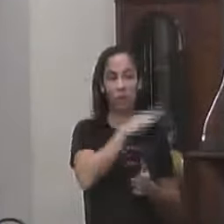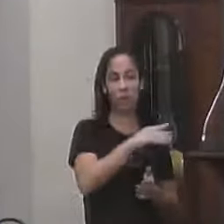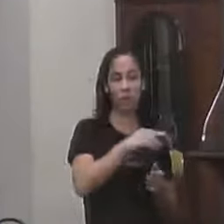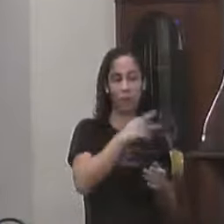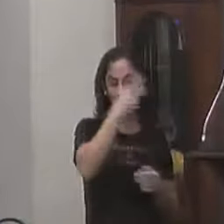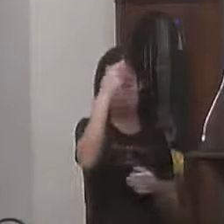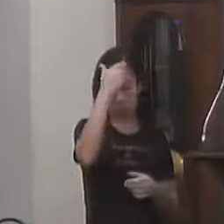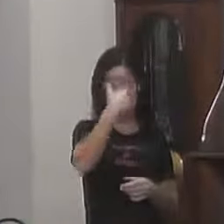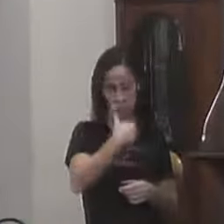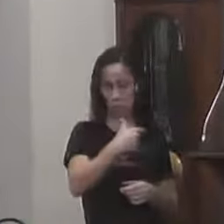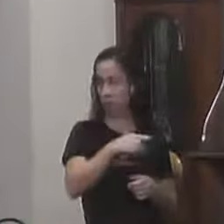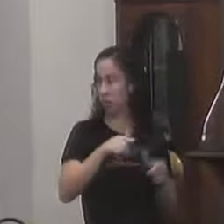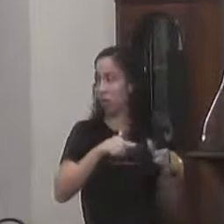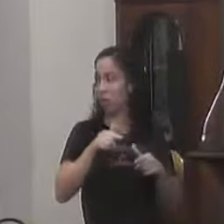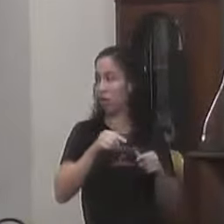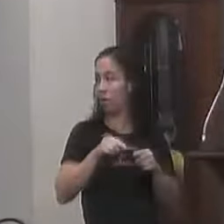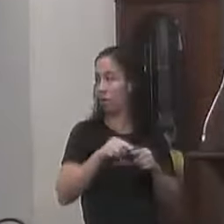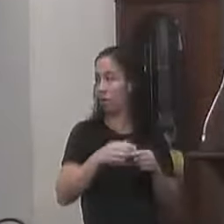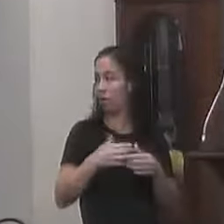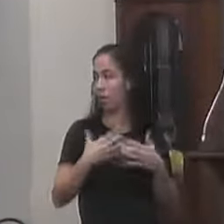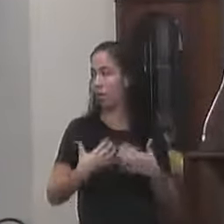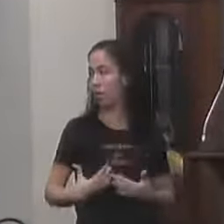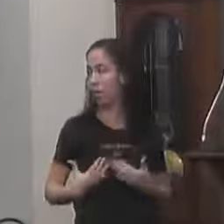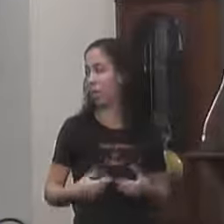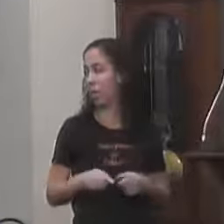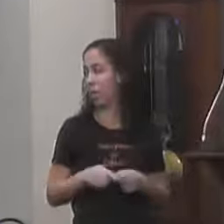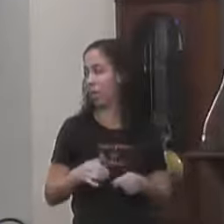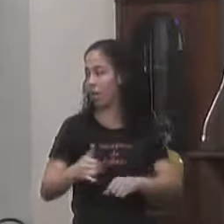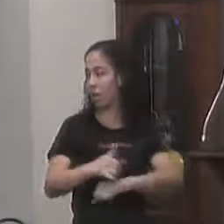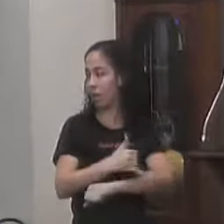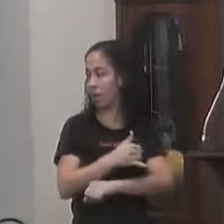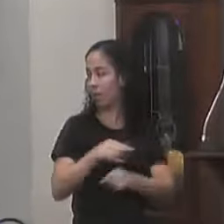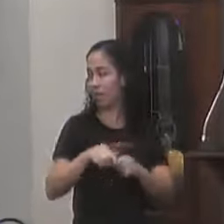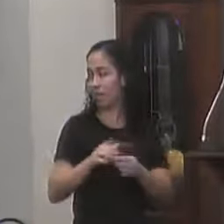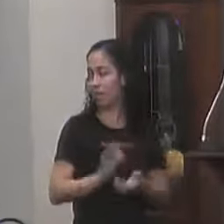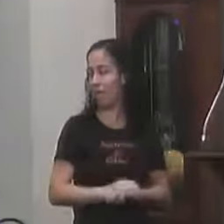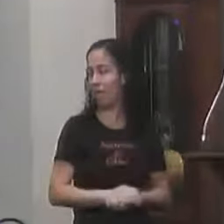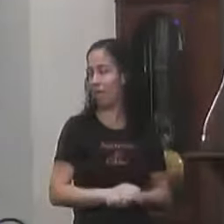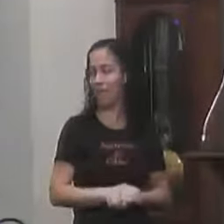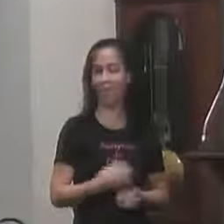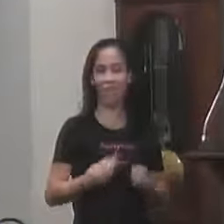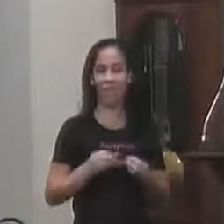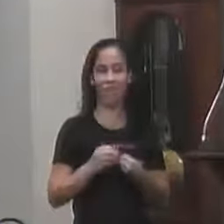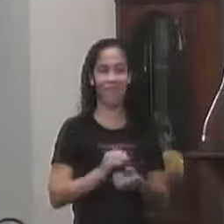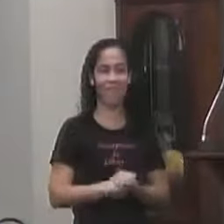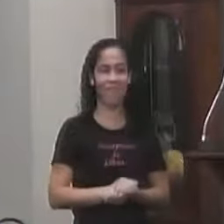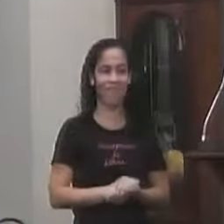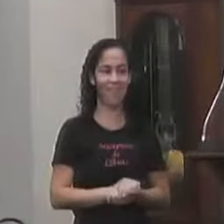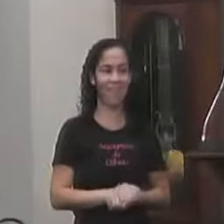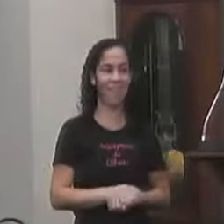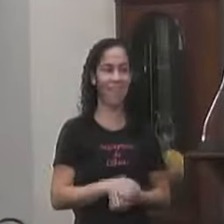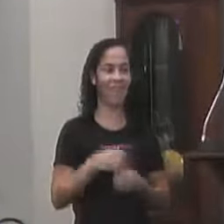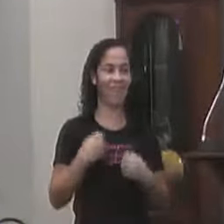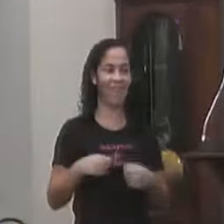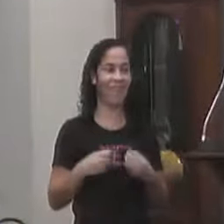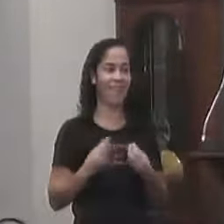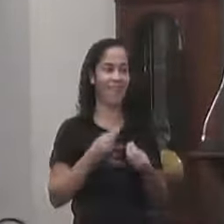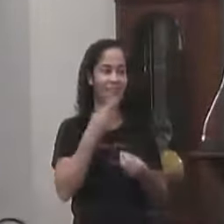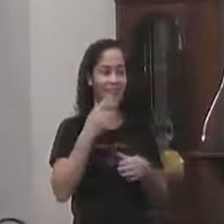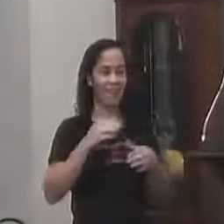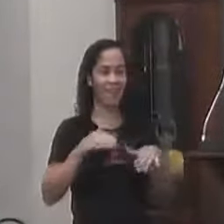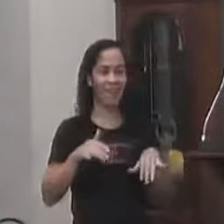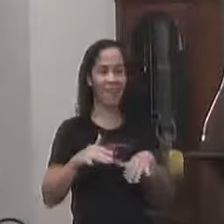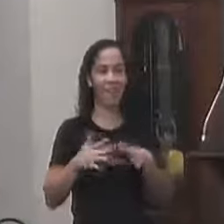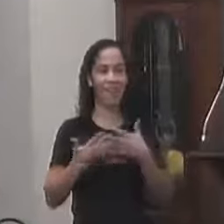De quem trabalha Fala até do peso Da gente Vereador Até do meu peso Mas a gente Precisa Conviver